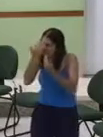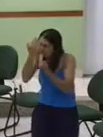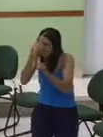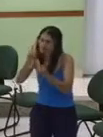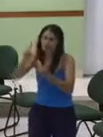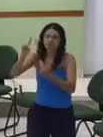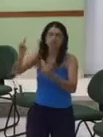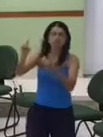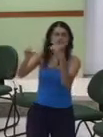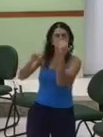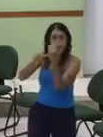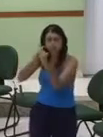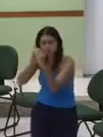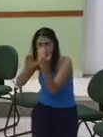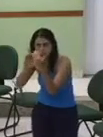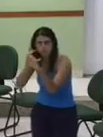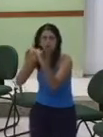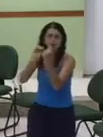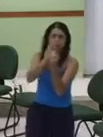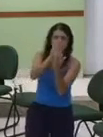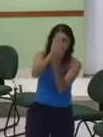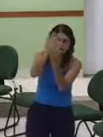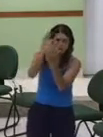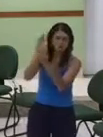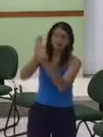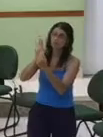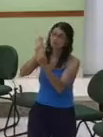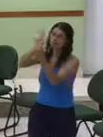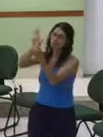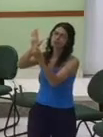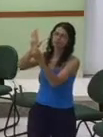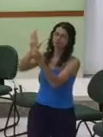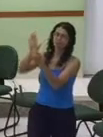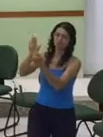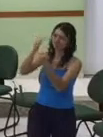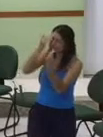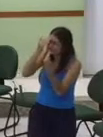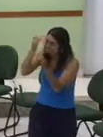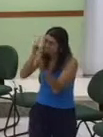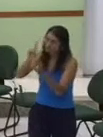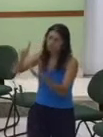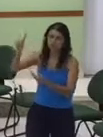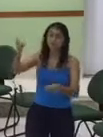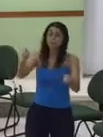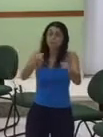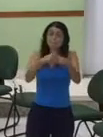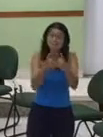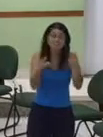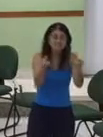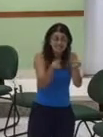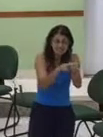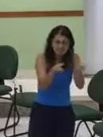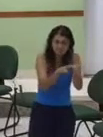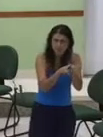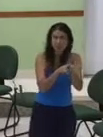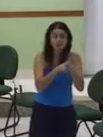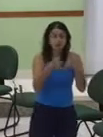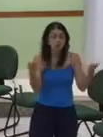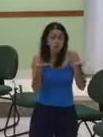adoração a nossa gratidão nós também estaremos nessa noite comemorando uma data importante será na